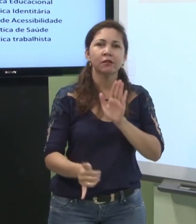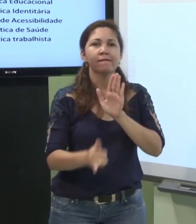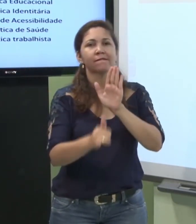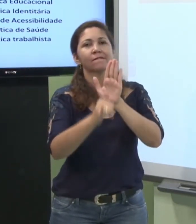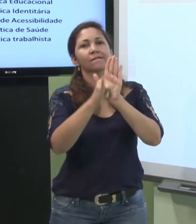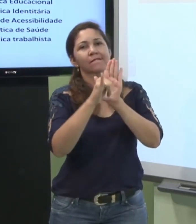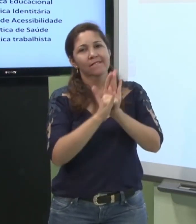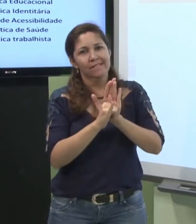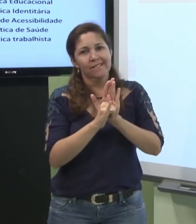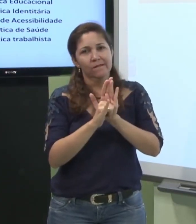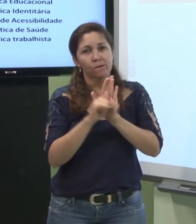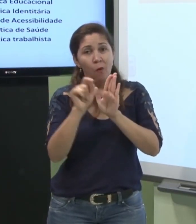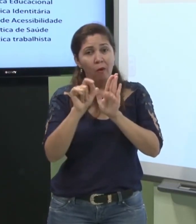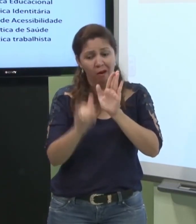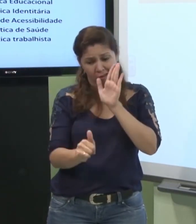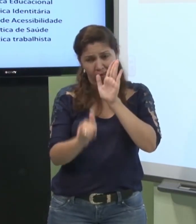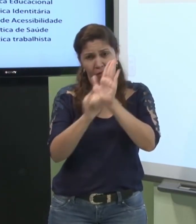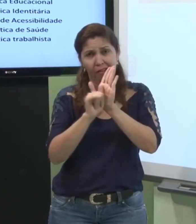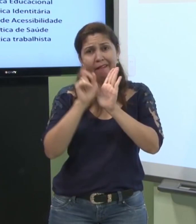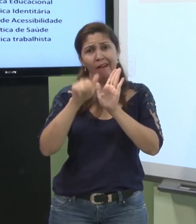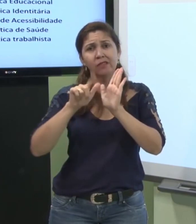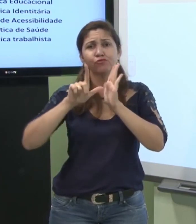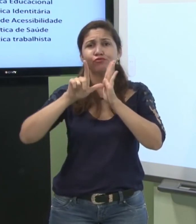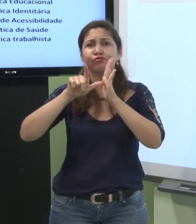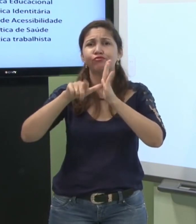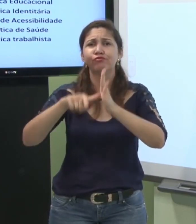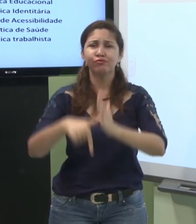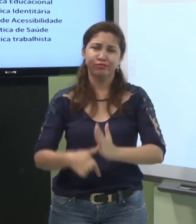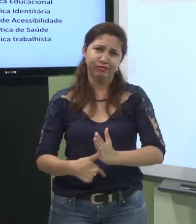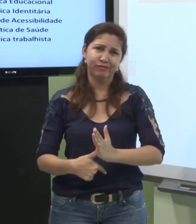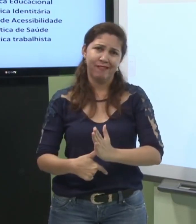a desenvolver a sua identidade tardiamente